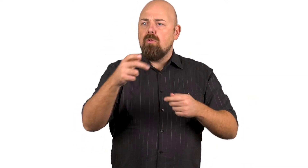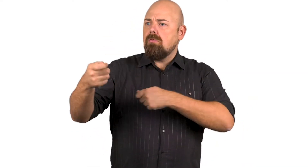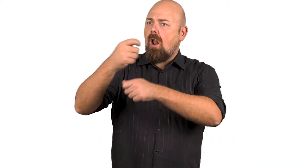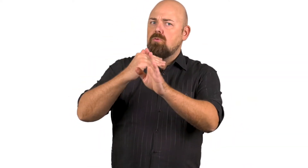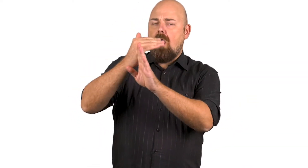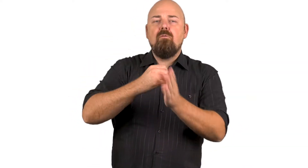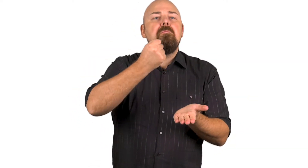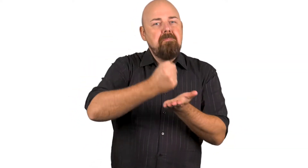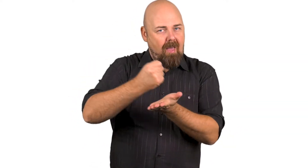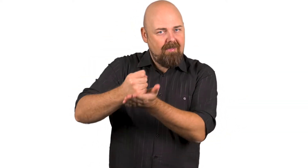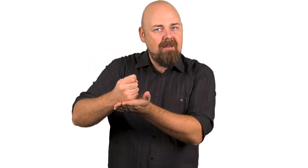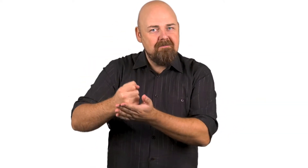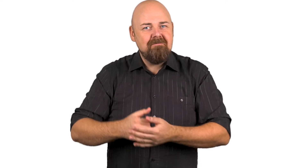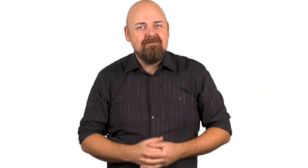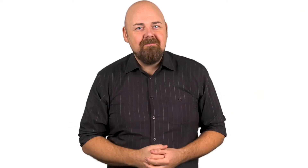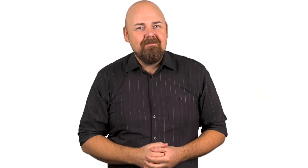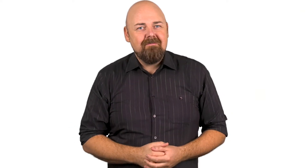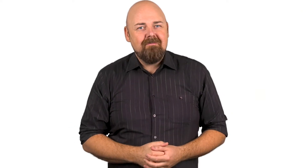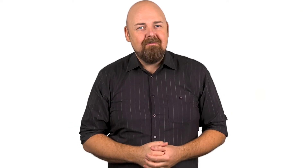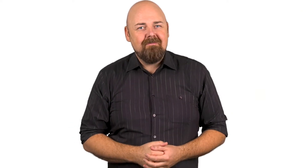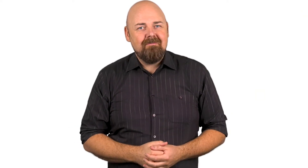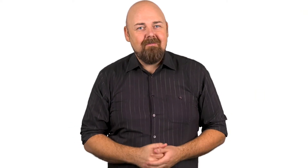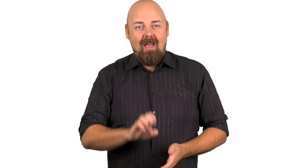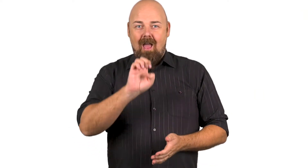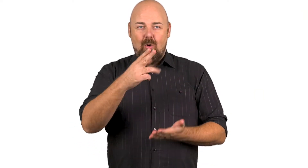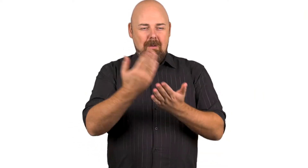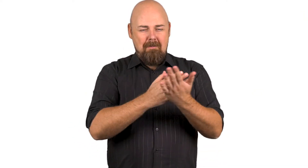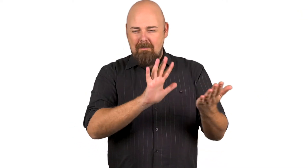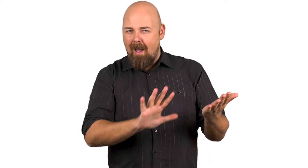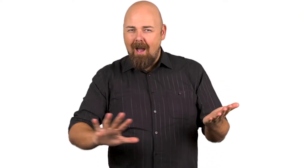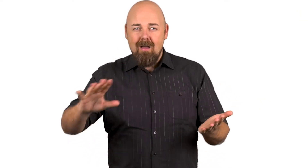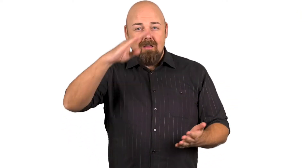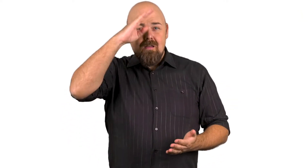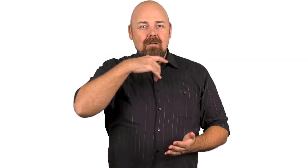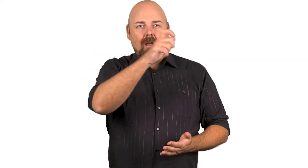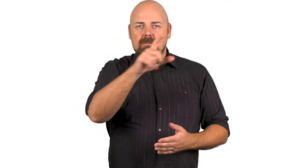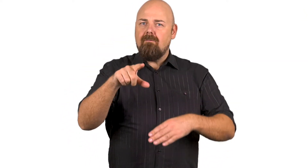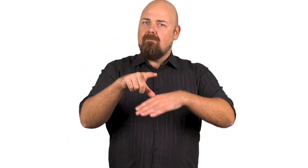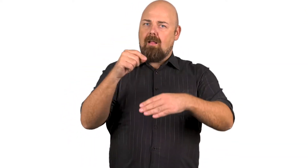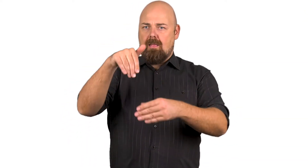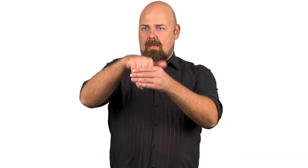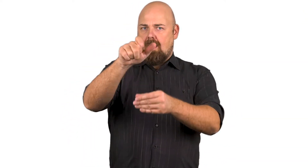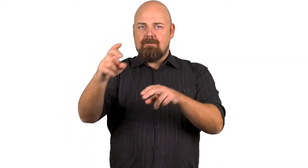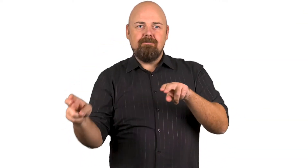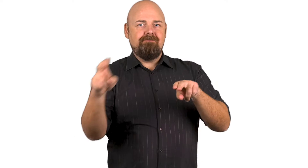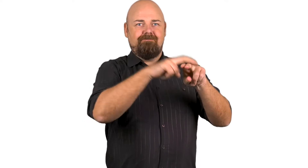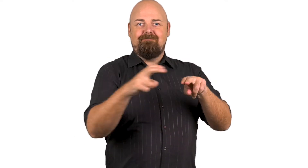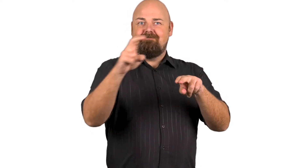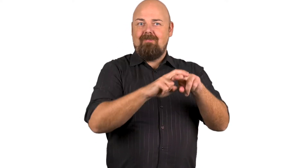päättää EUn talousarviosta. EU-maiden kansalaiset valitsevat Euroopan parlamentin